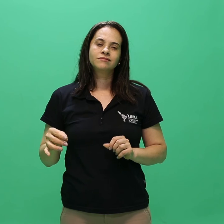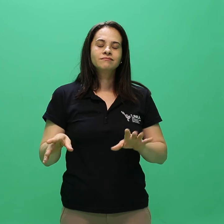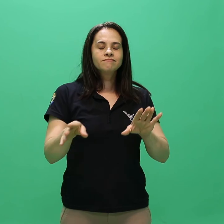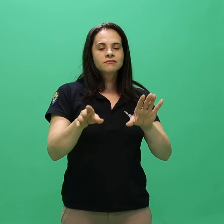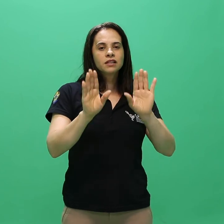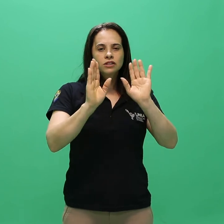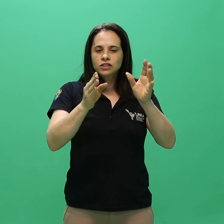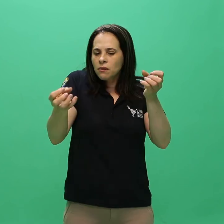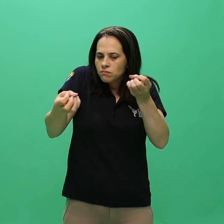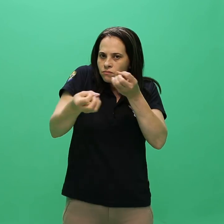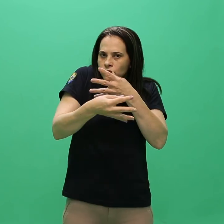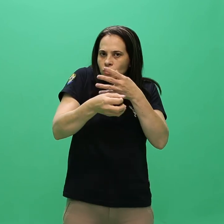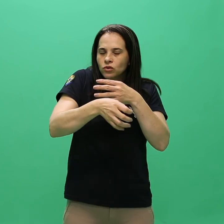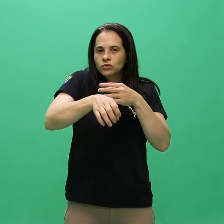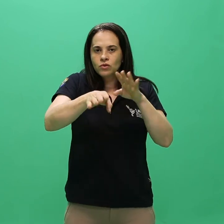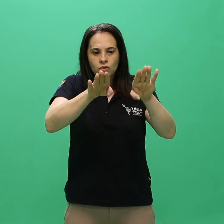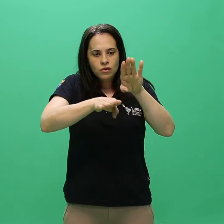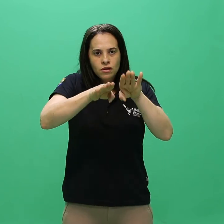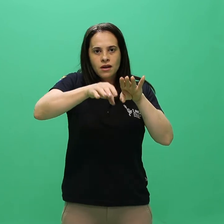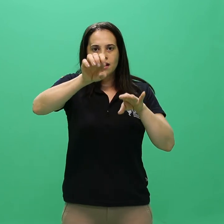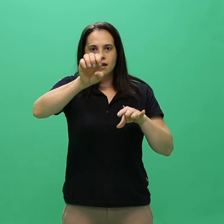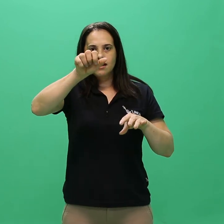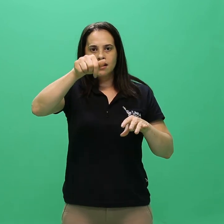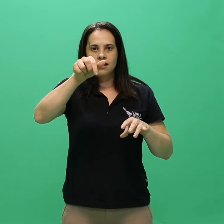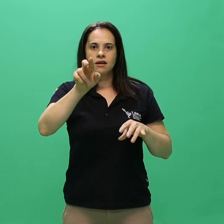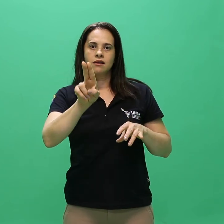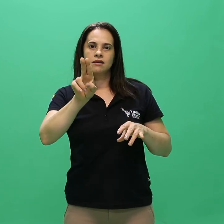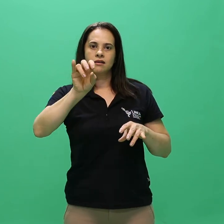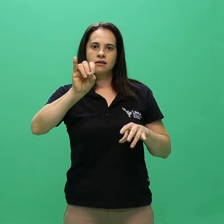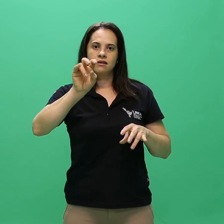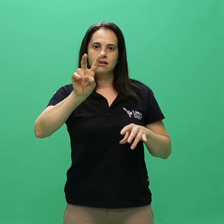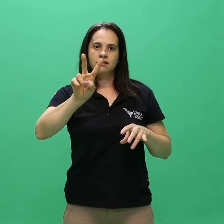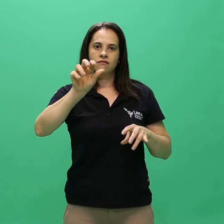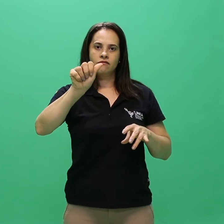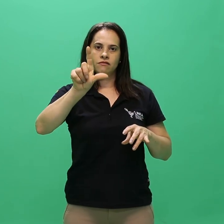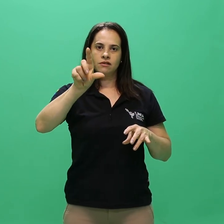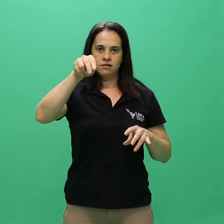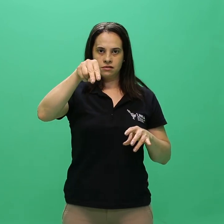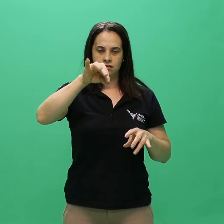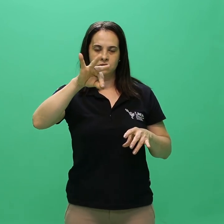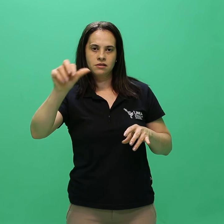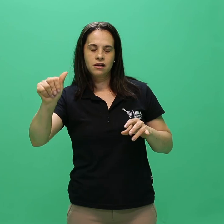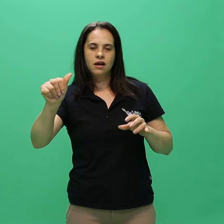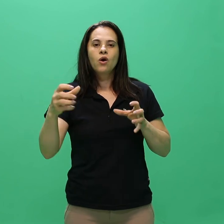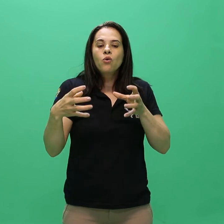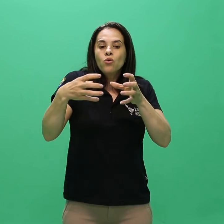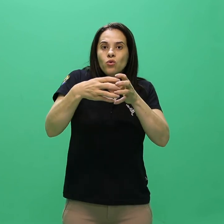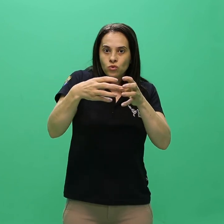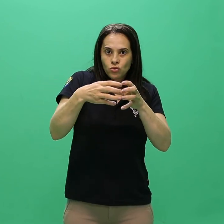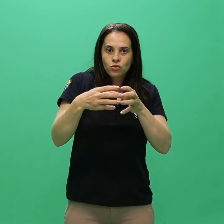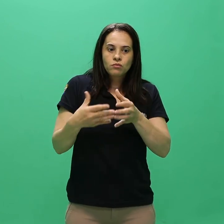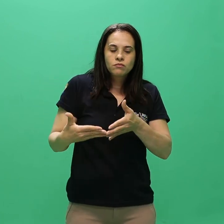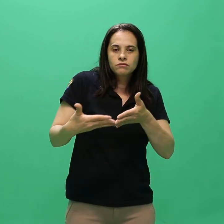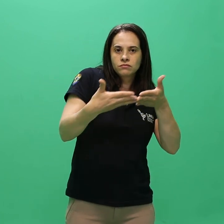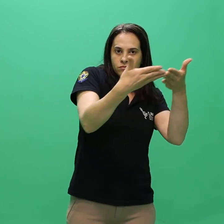equivalências, a coordenação do curso encaminhará a PROGRADE em data